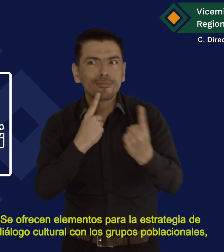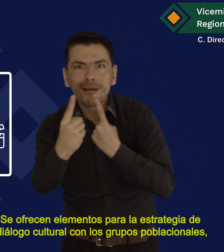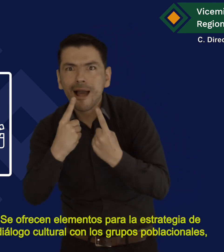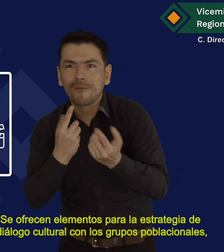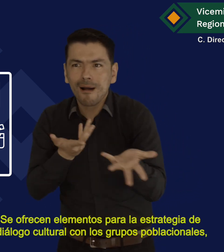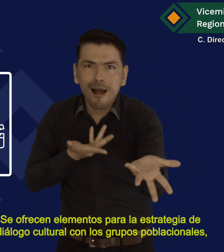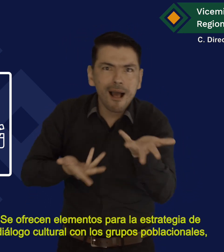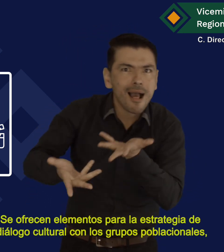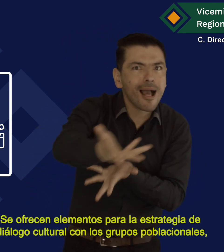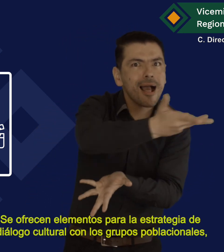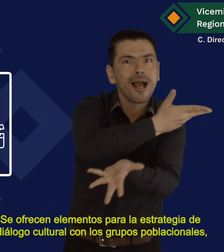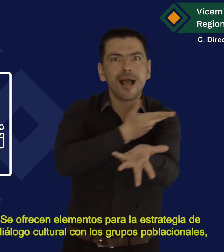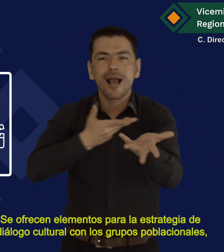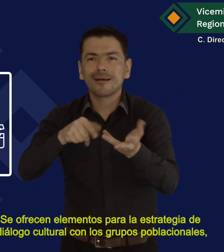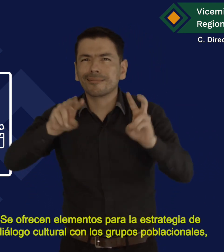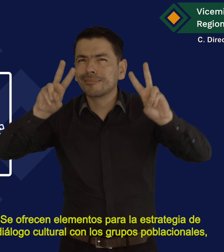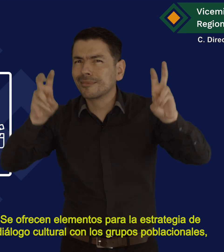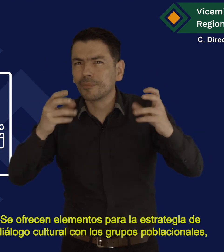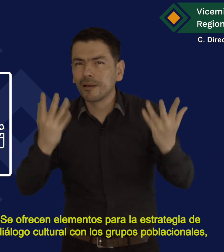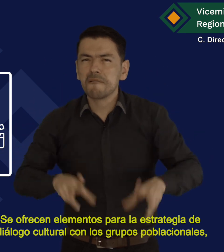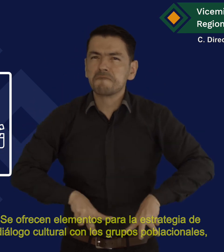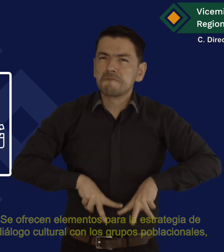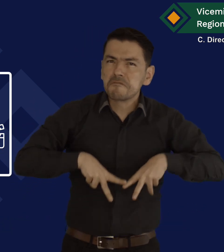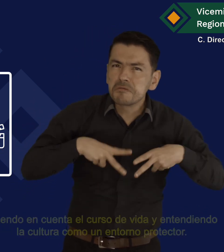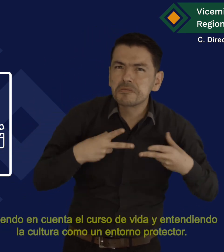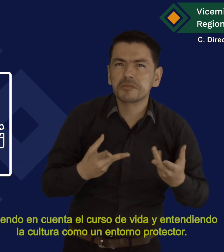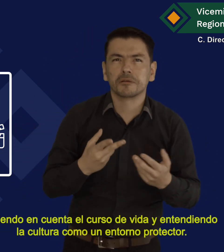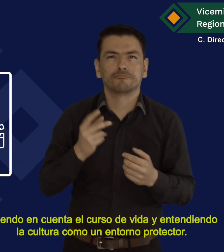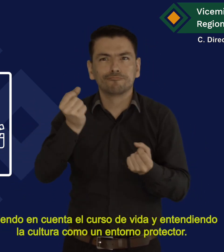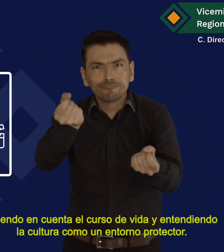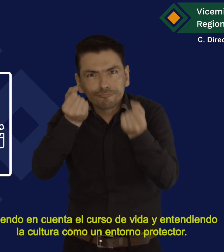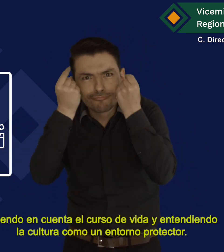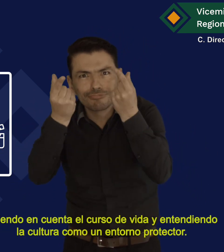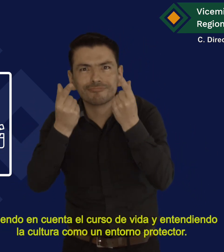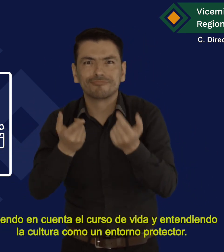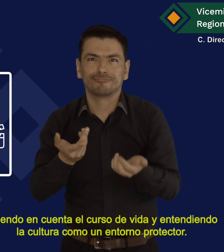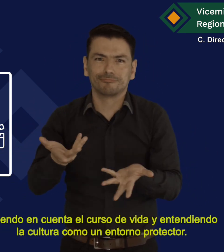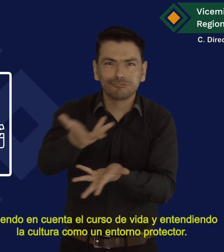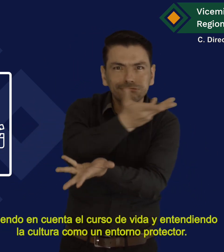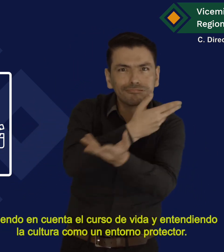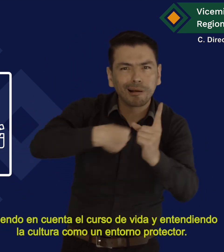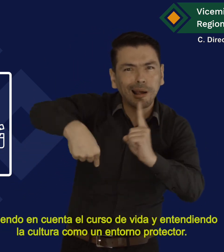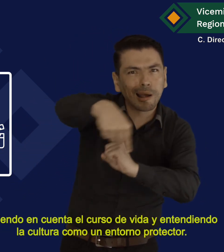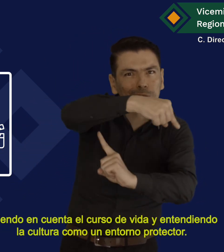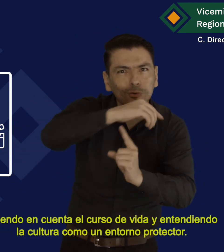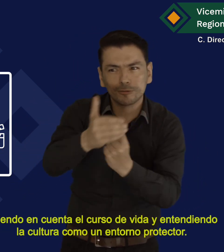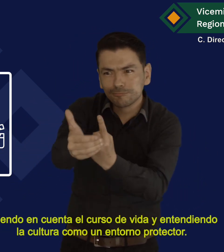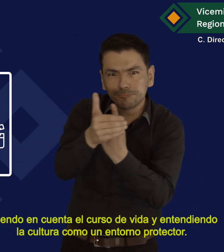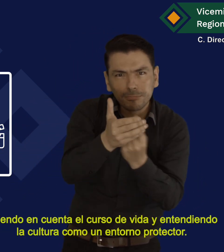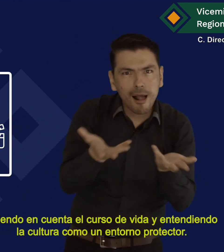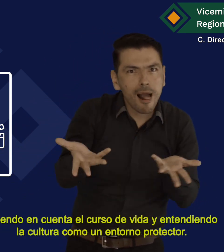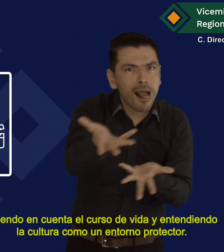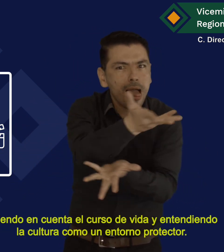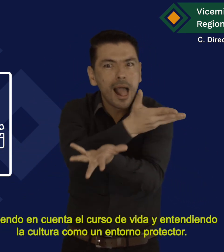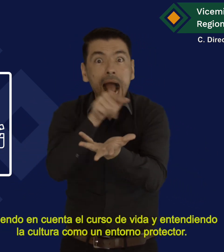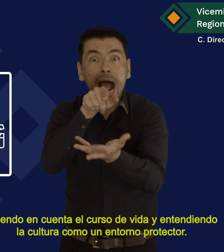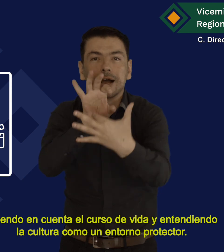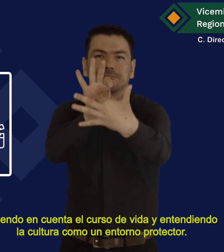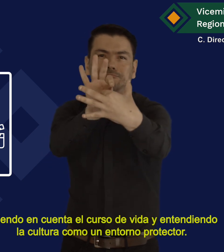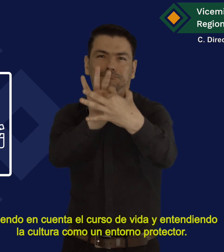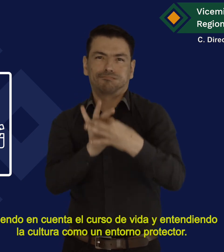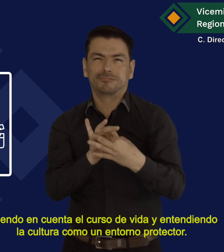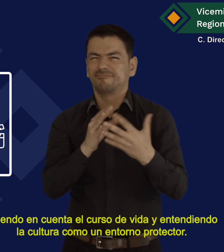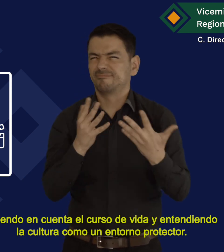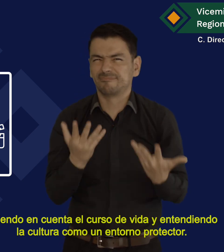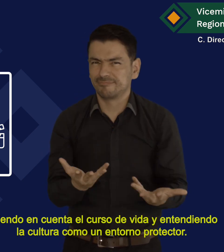para la estrategia de diálogo cultural con los grupos poblacionales Teniendo en cuenta el curso de vida y entendiendo la cultura como